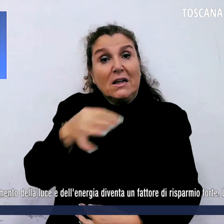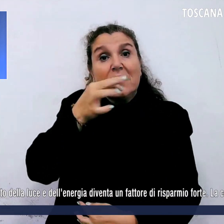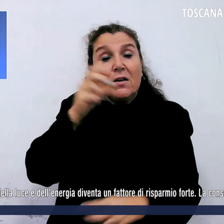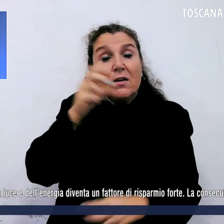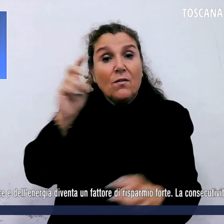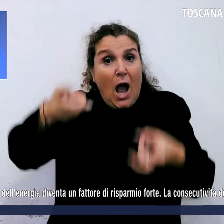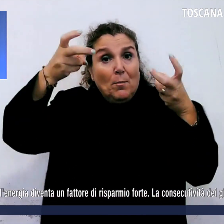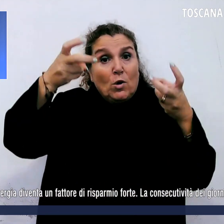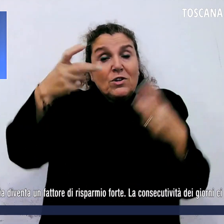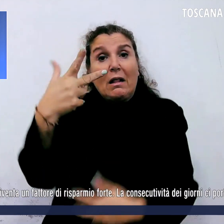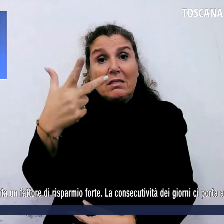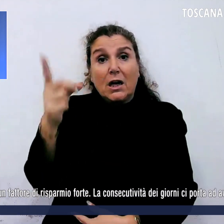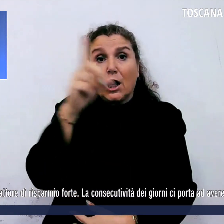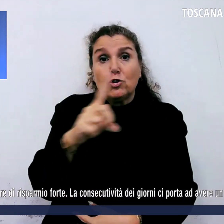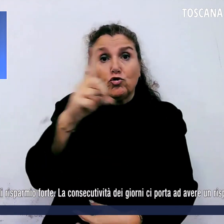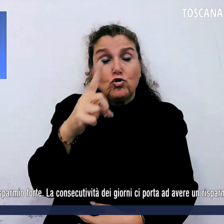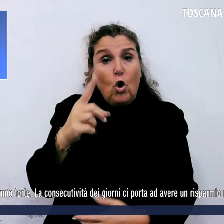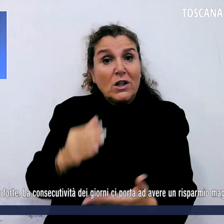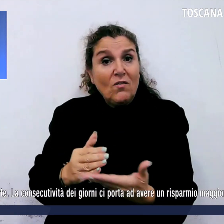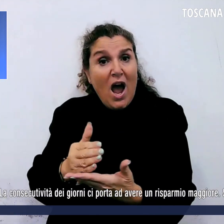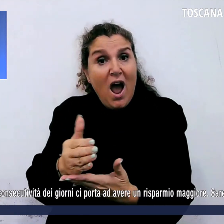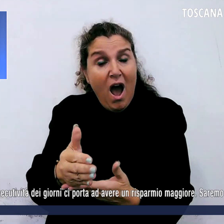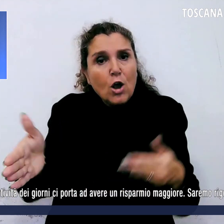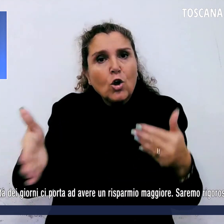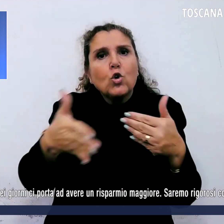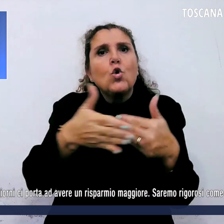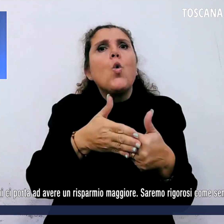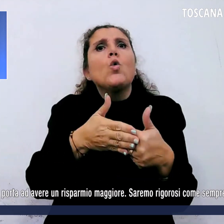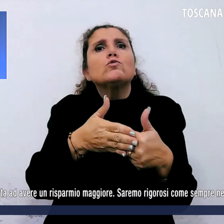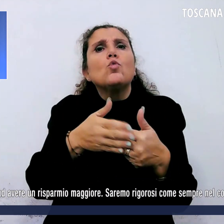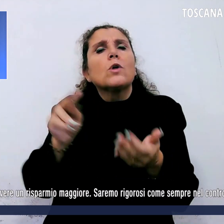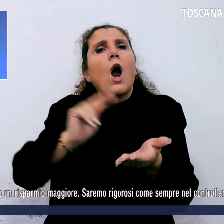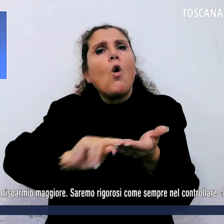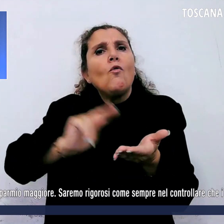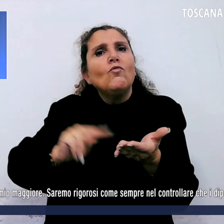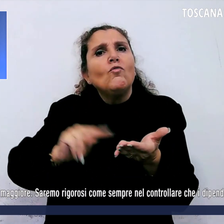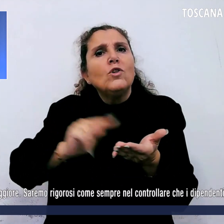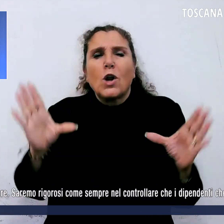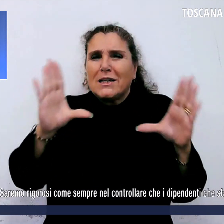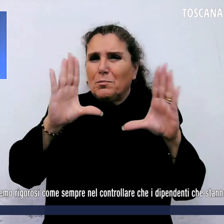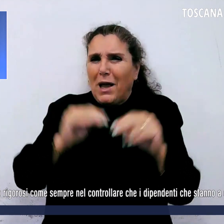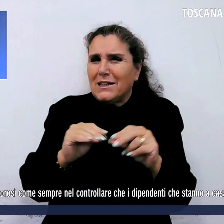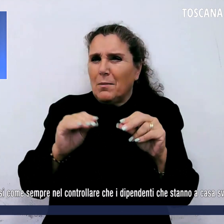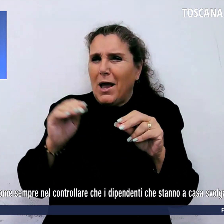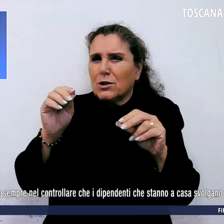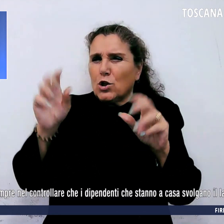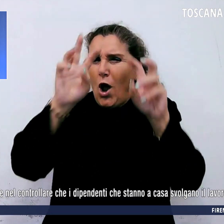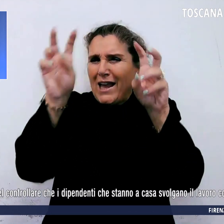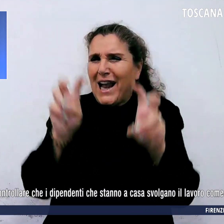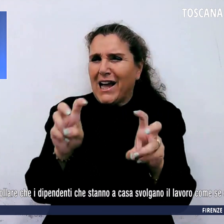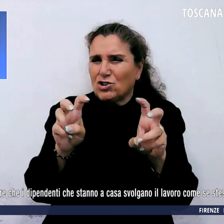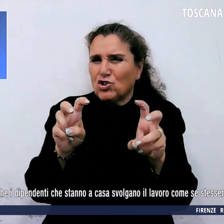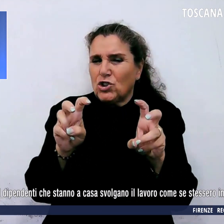giorni consecutivi dove la chiusura degli uffici con lo spegnimento della luce e dell'energia diventa un